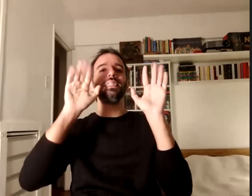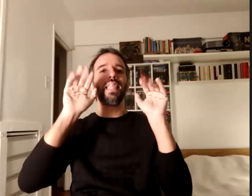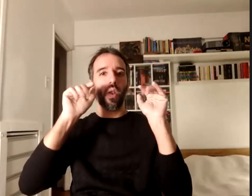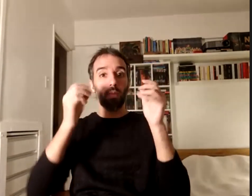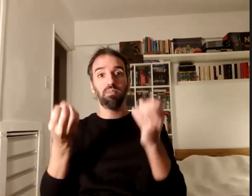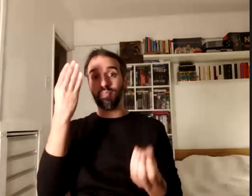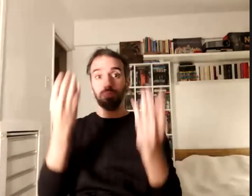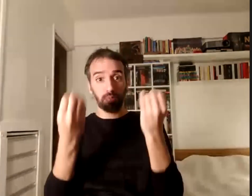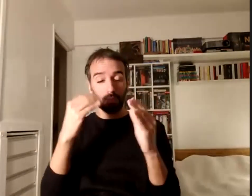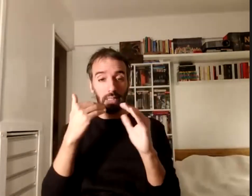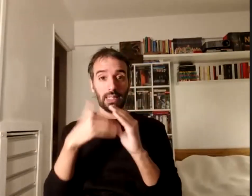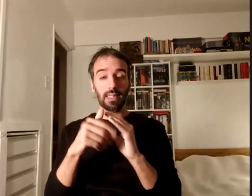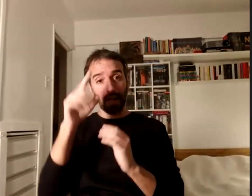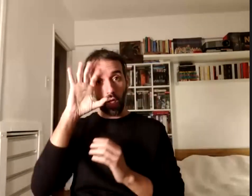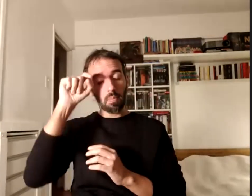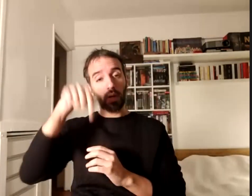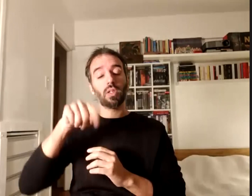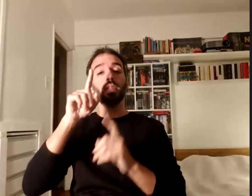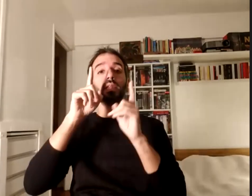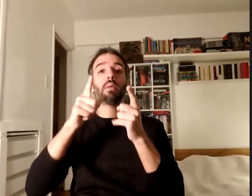les recordamos que esto también se está transmitiendo a través de YouTube